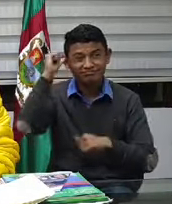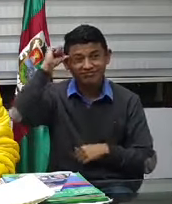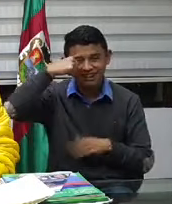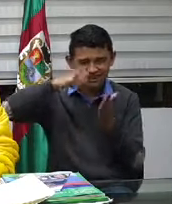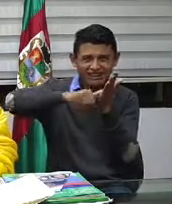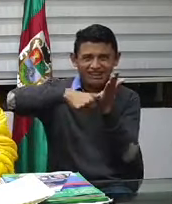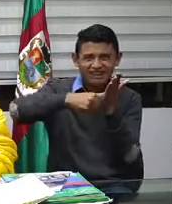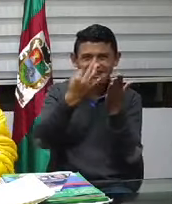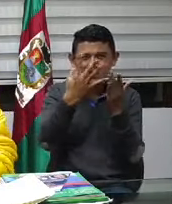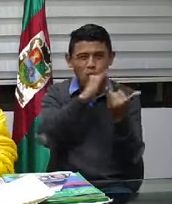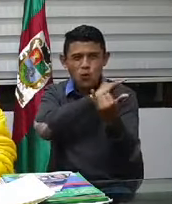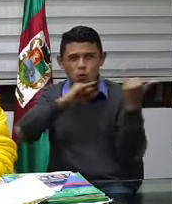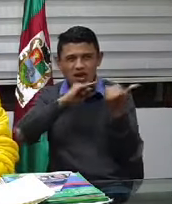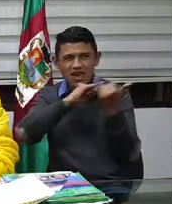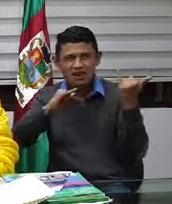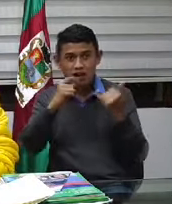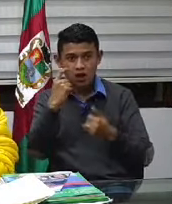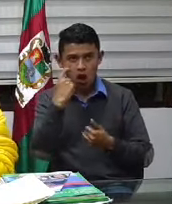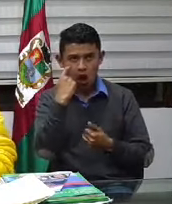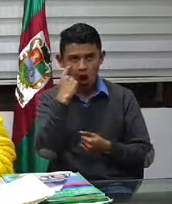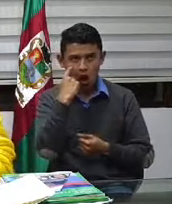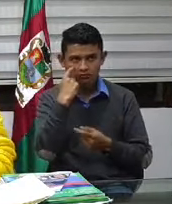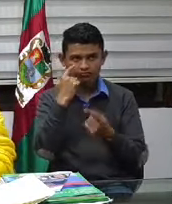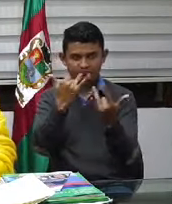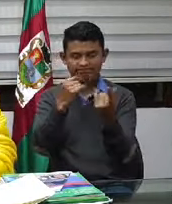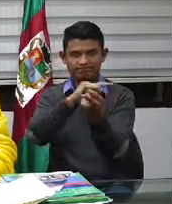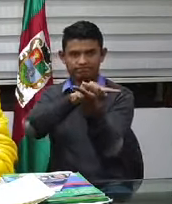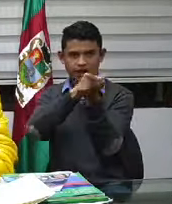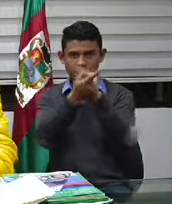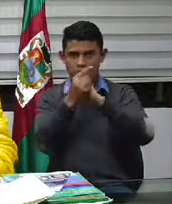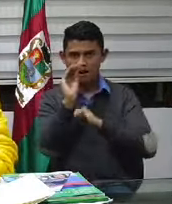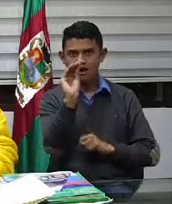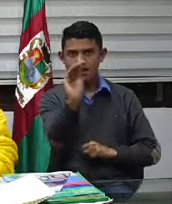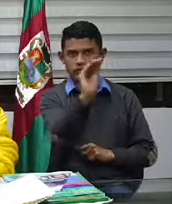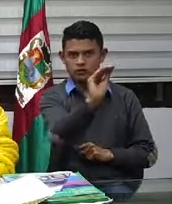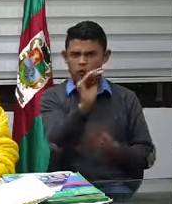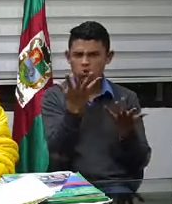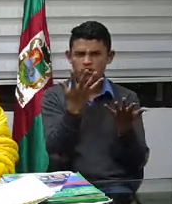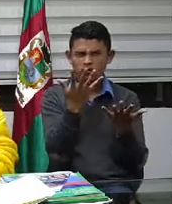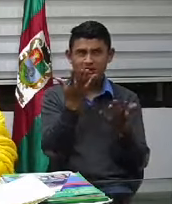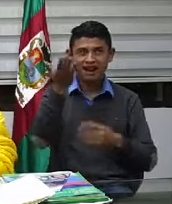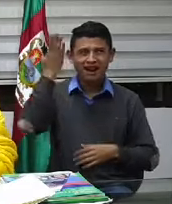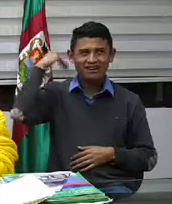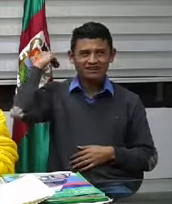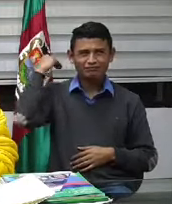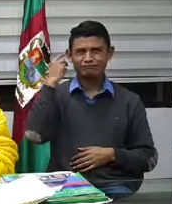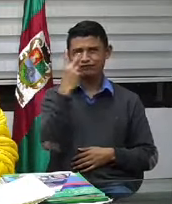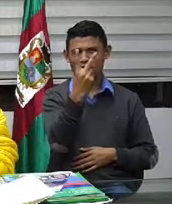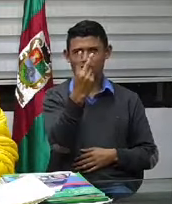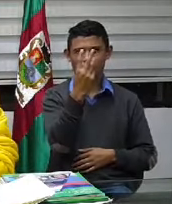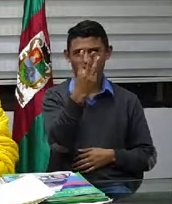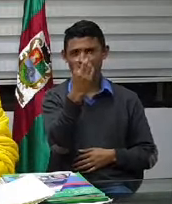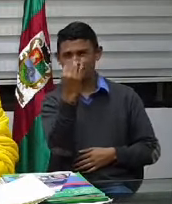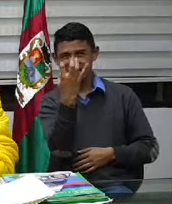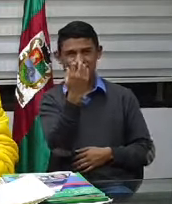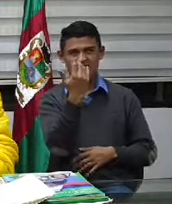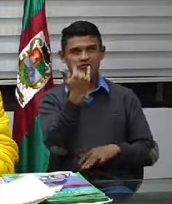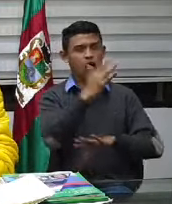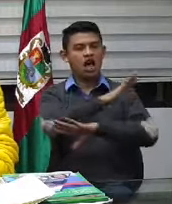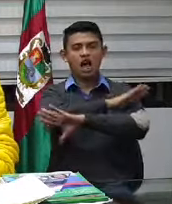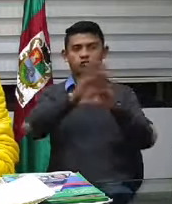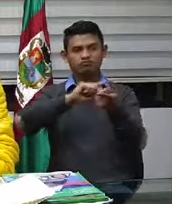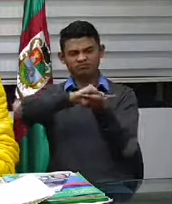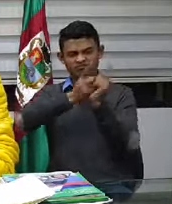¿Listos? Bueno, entonces el pico y cédula va a cambiar ahora a un dígito, a un número que va a ser igual